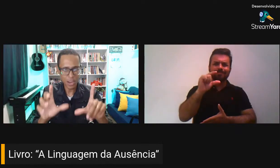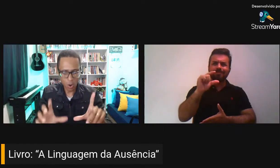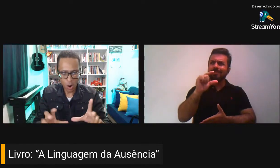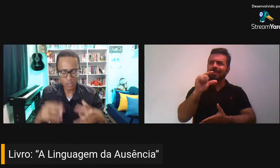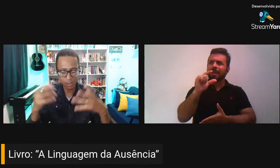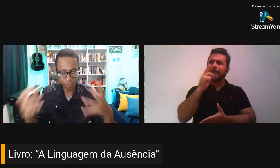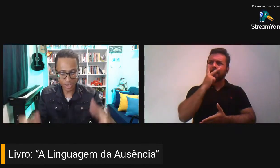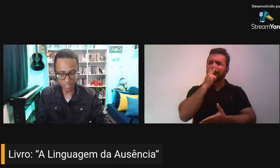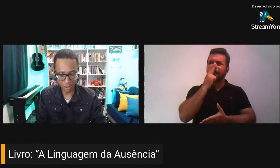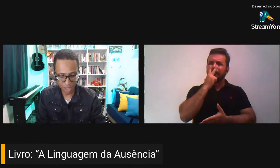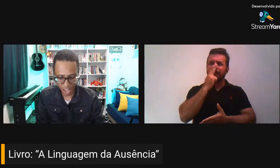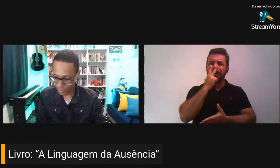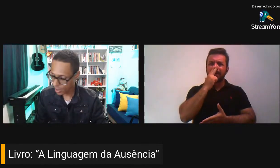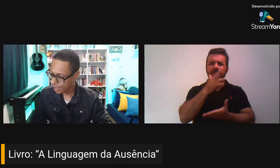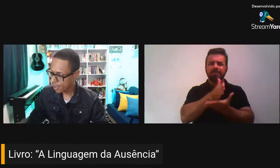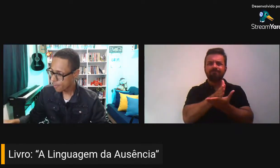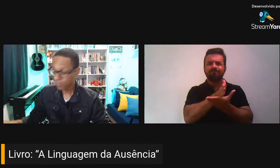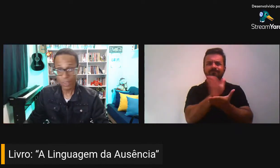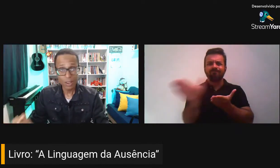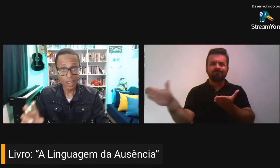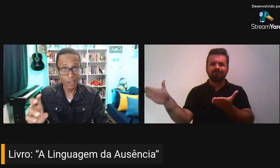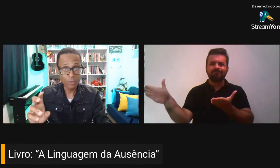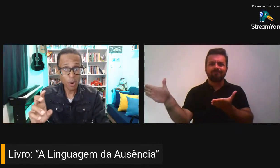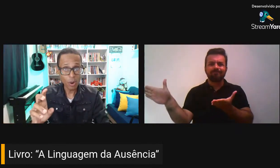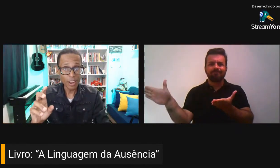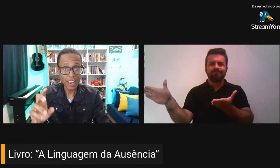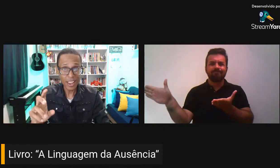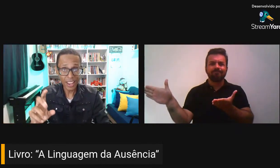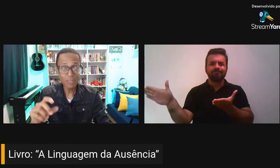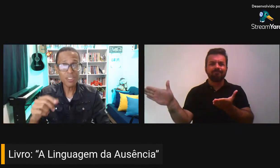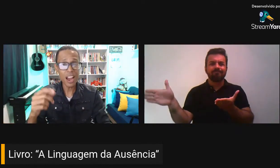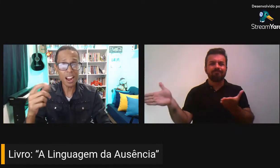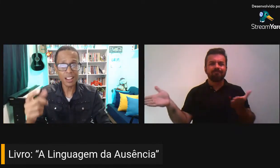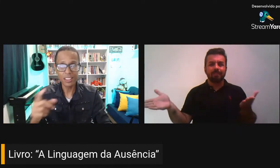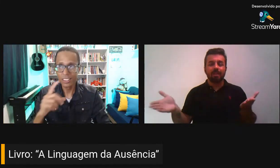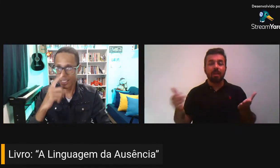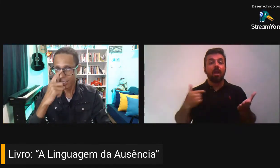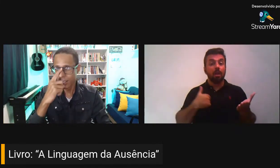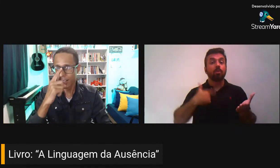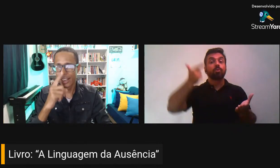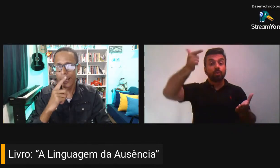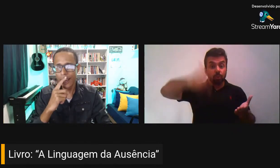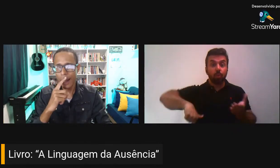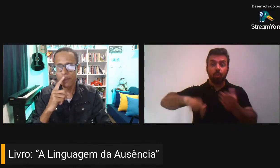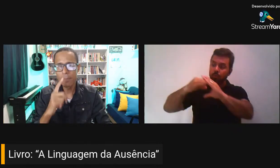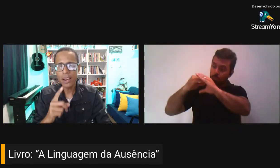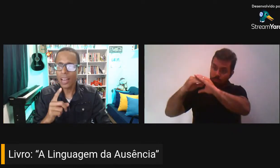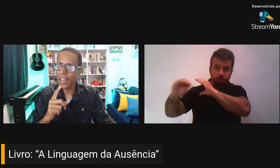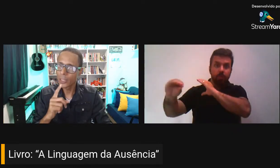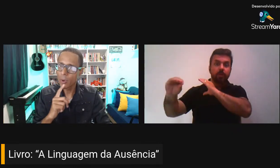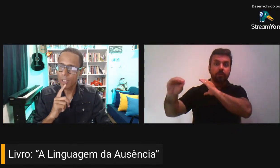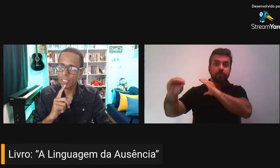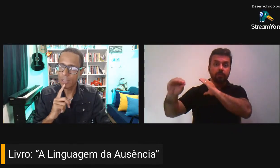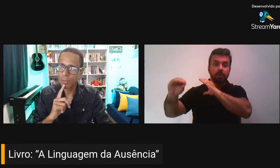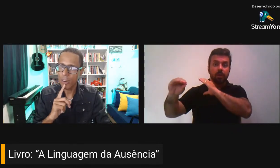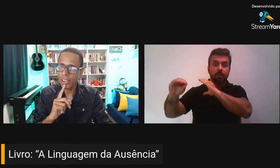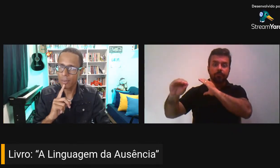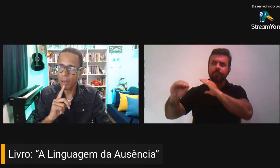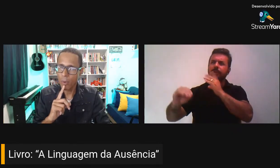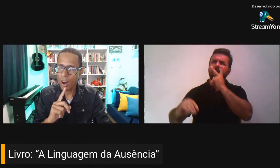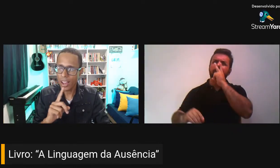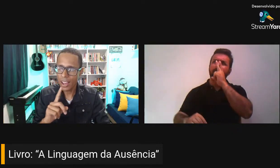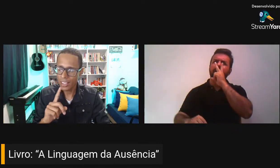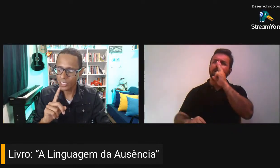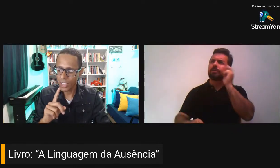embalagem maior, né, foi extraviado. Eu vou reenviar. A primeira ganhadora, se não